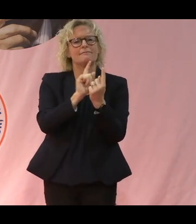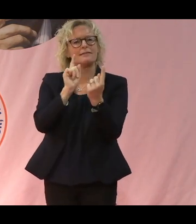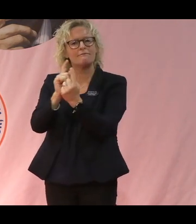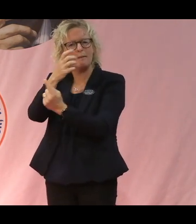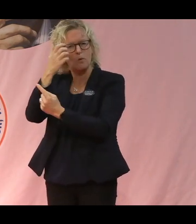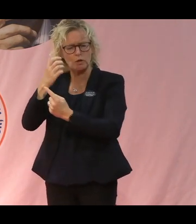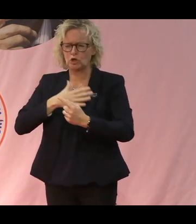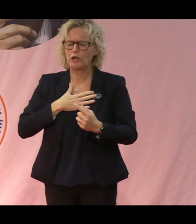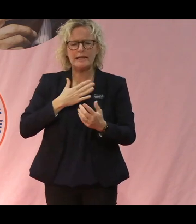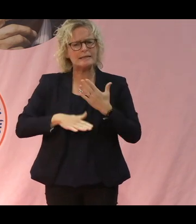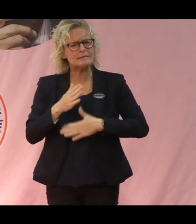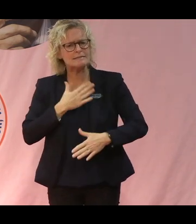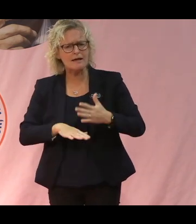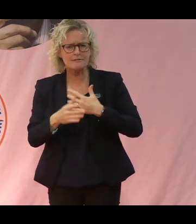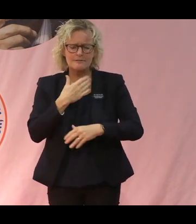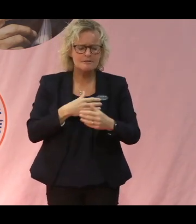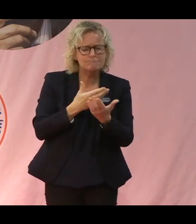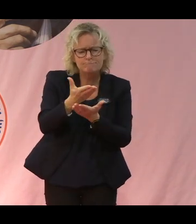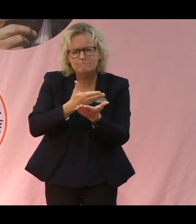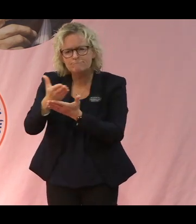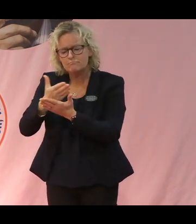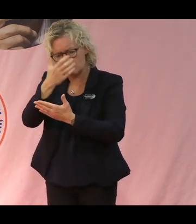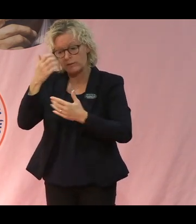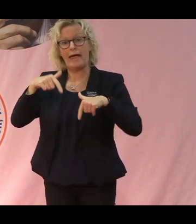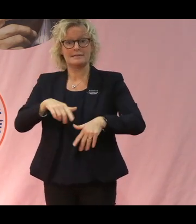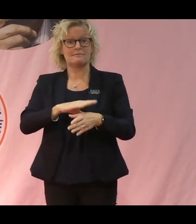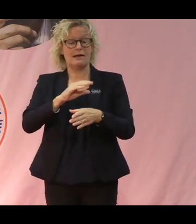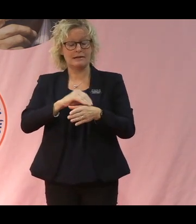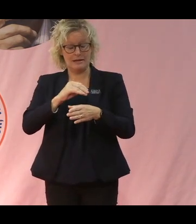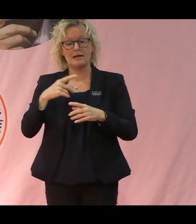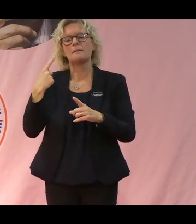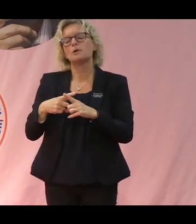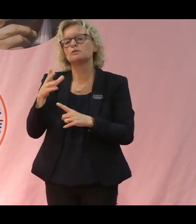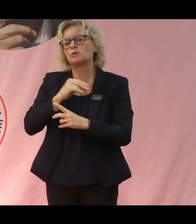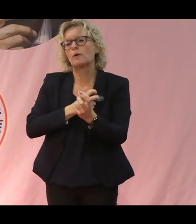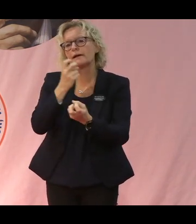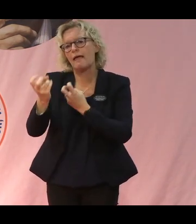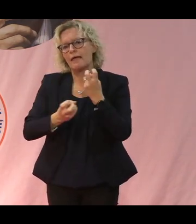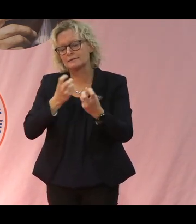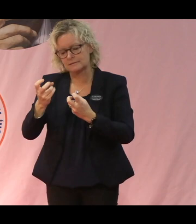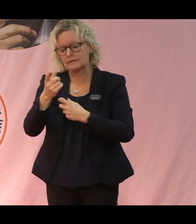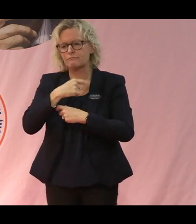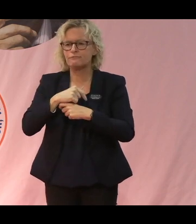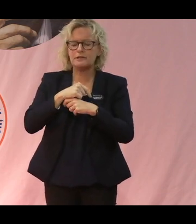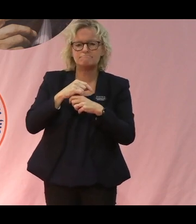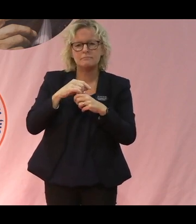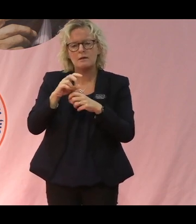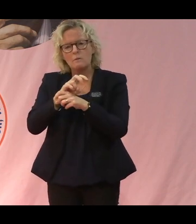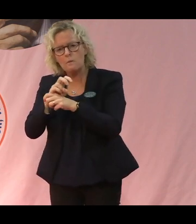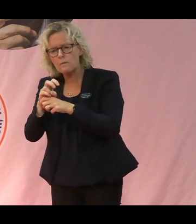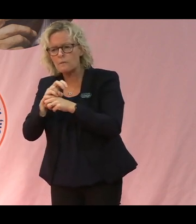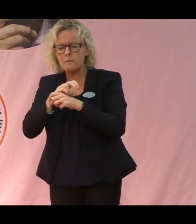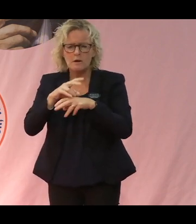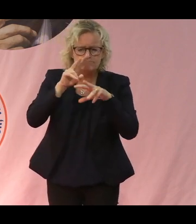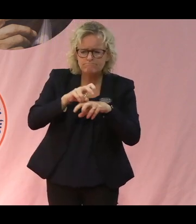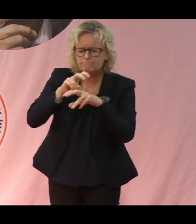väldigt intressant sätt att få interaktion med bönder vi har i Sverige och sen såklart när vi åker utomlands och tittar på jordbruk och se hur man odlar